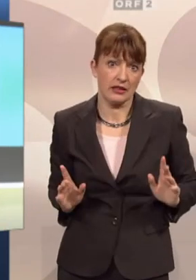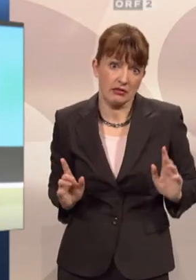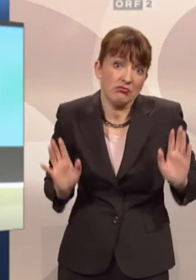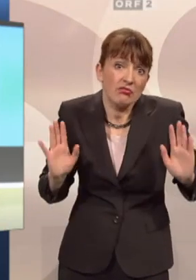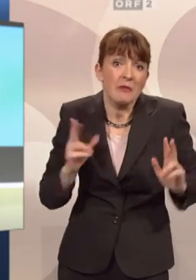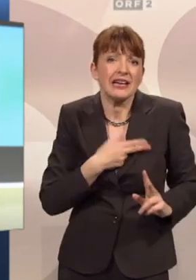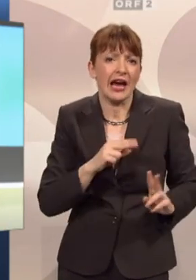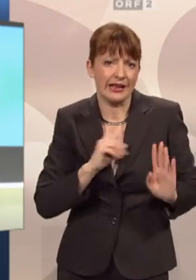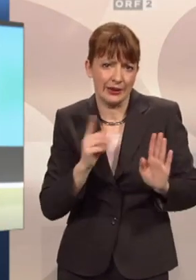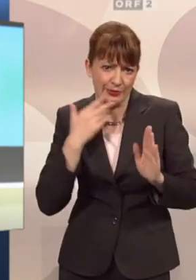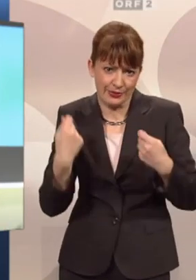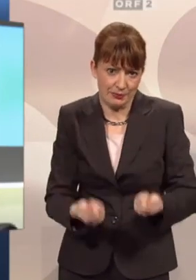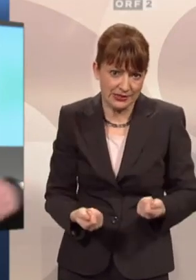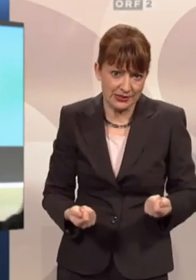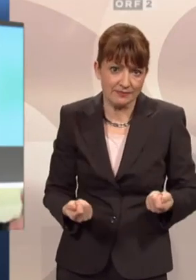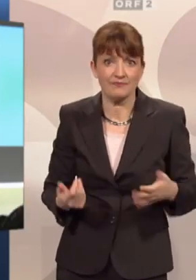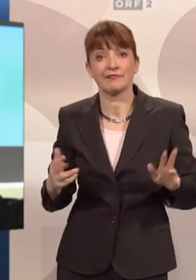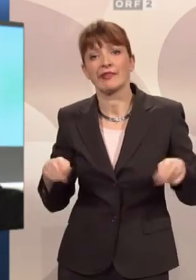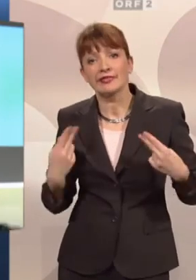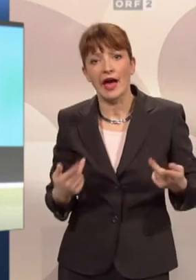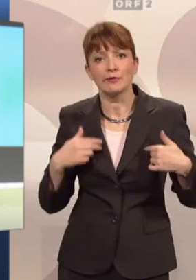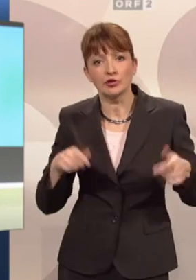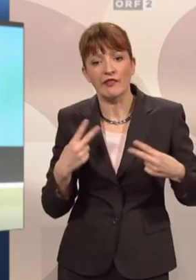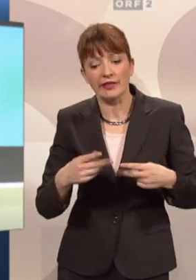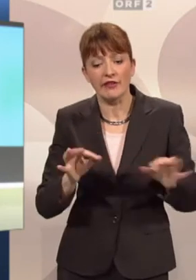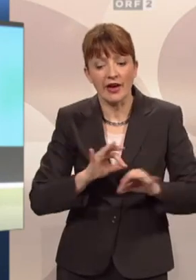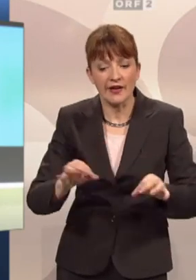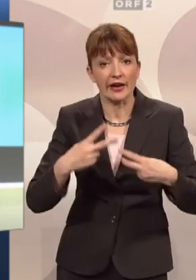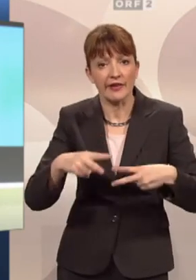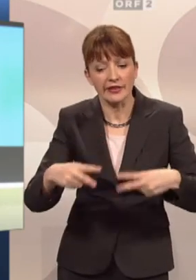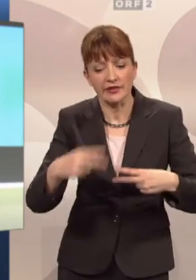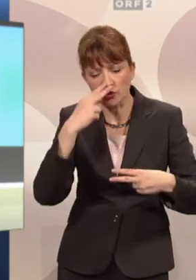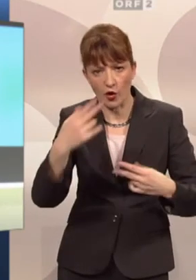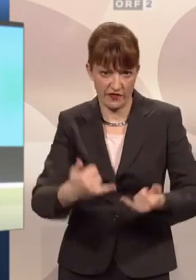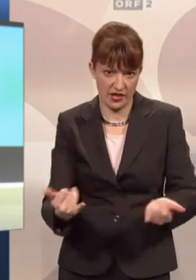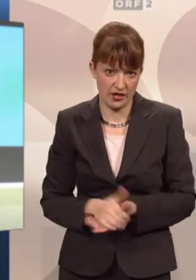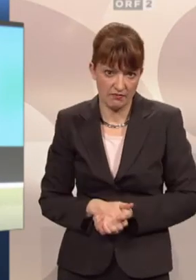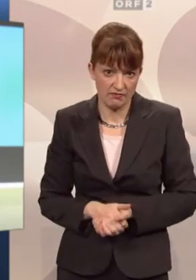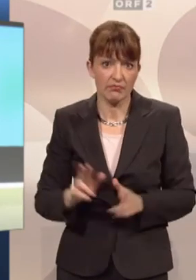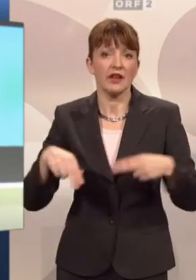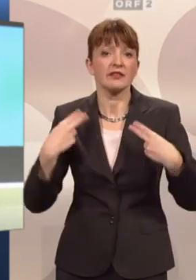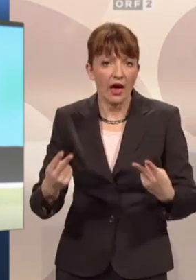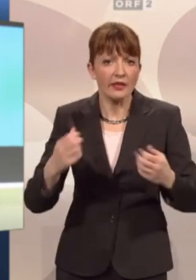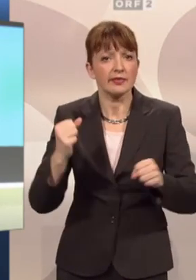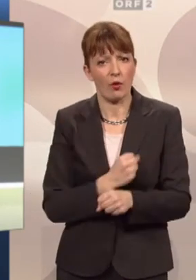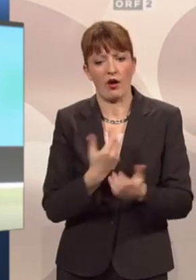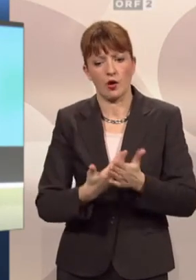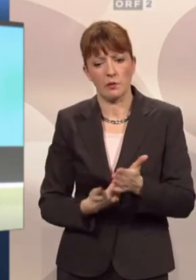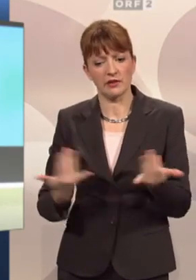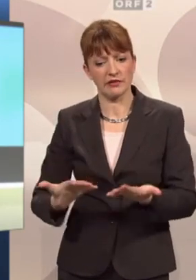Garantie, wie gesagt, ist es nicht. Dann müssten wir uns halt im weiteren Verfahren damit auseinandersetzen. Und dann würde man ja doch argumentieren können, dass die Folgen der